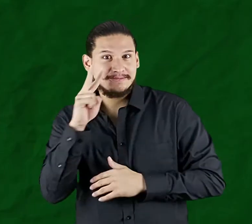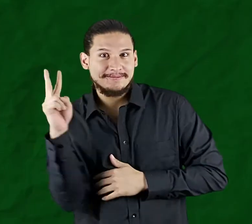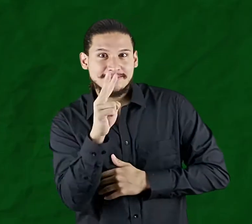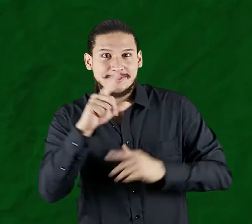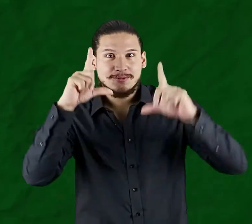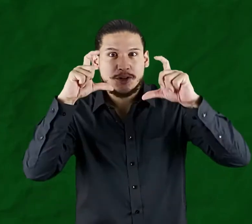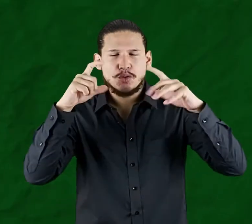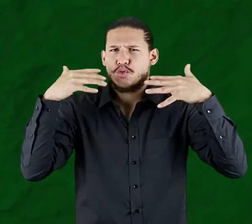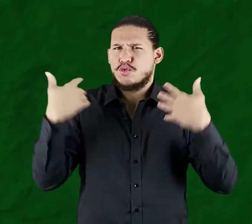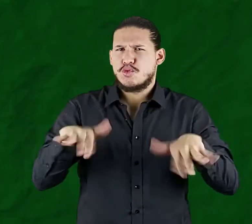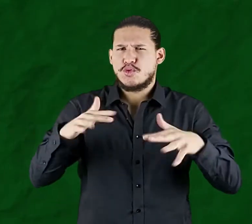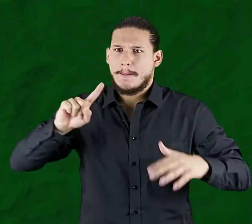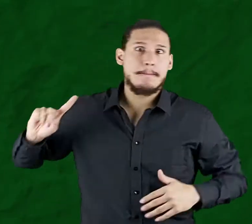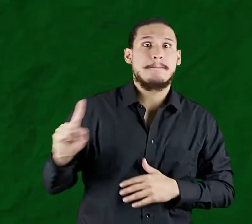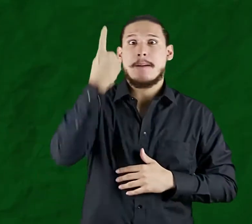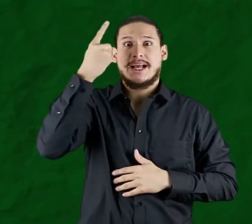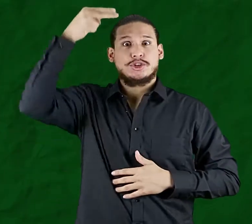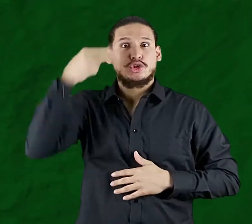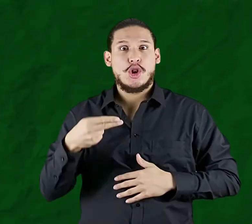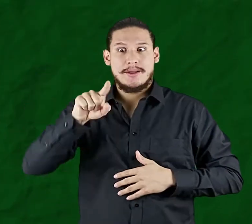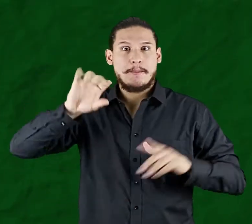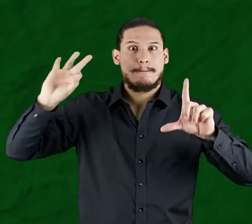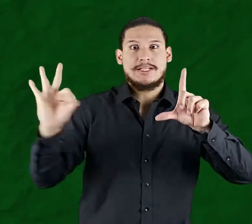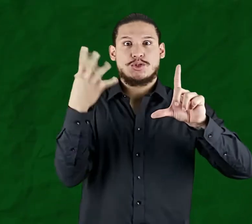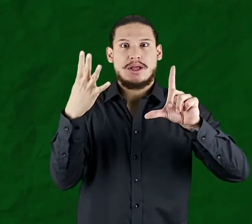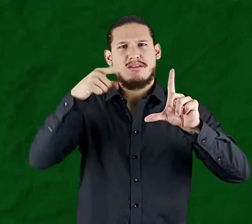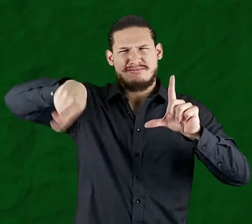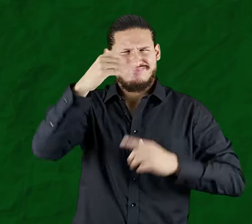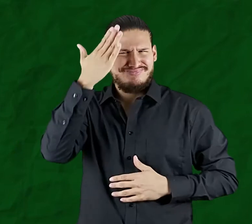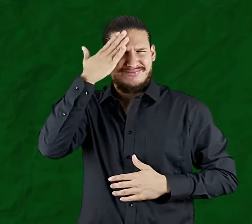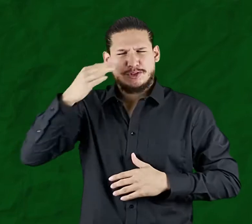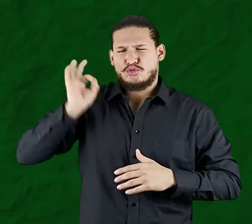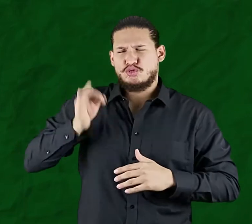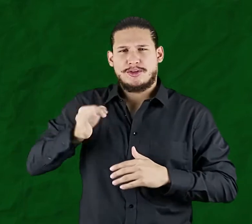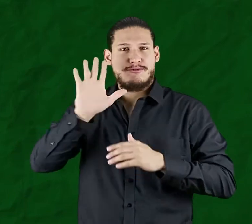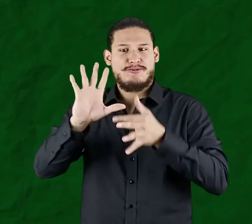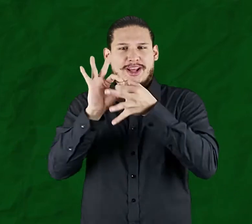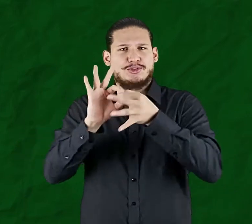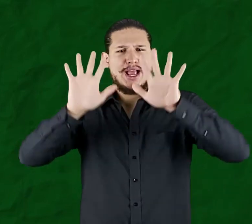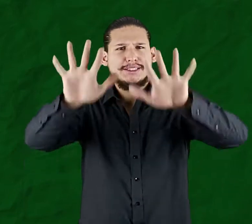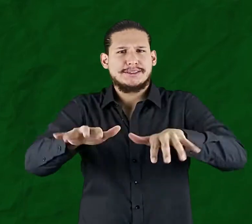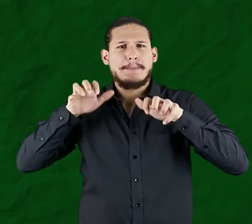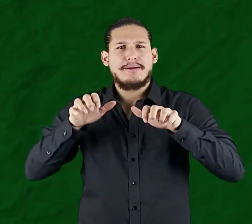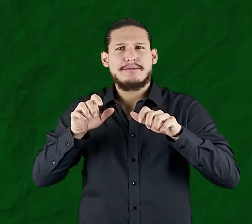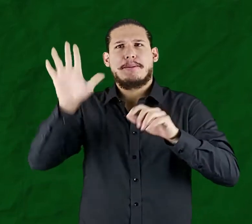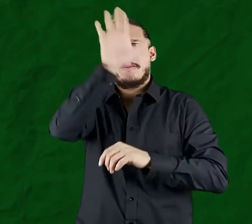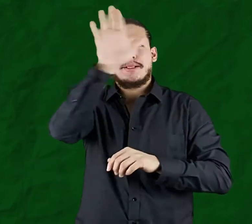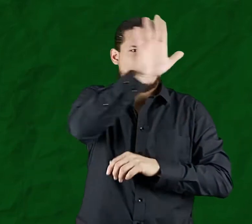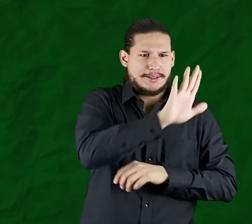Como vieron en las imágenes, es la primera vez en la historia que se hace virtual, ya que, como es sabido, siempre la Asamblea realizada con